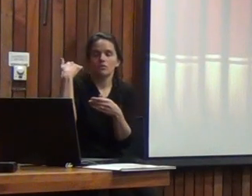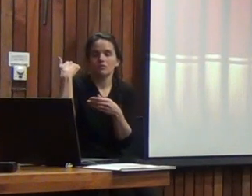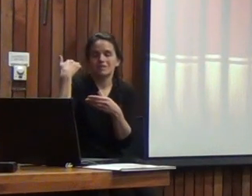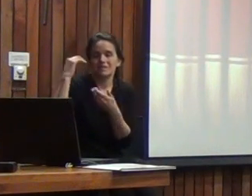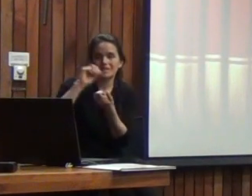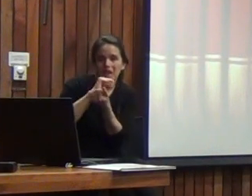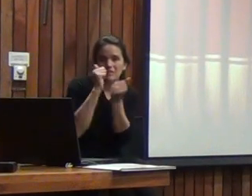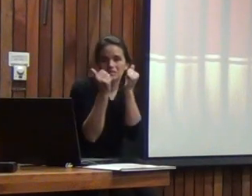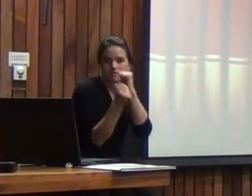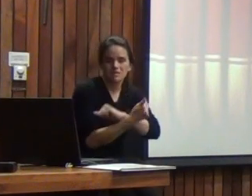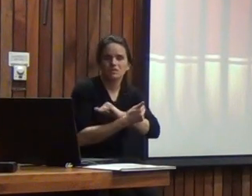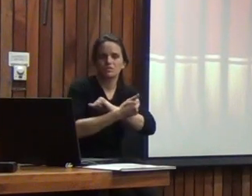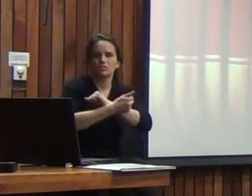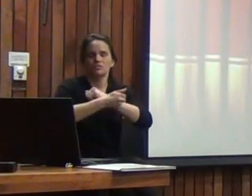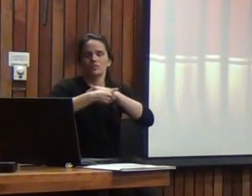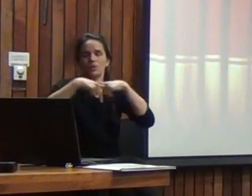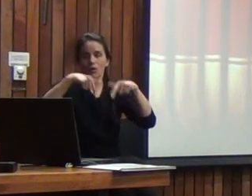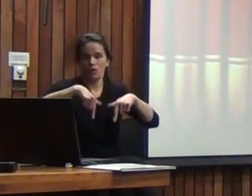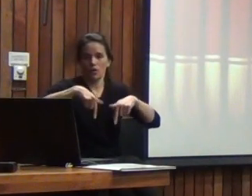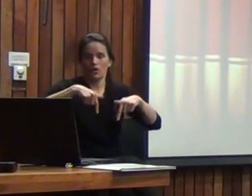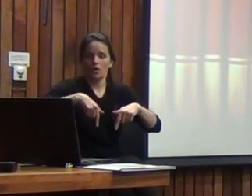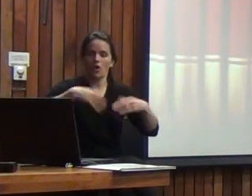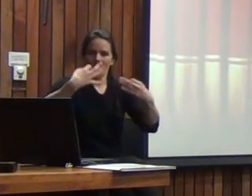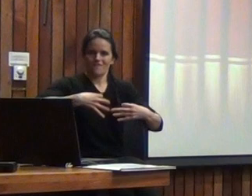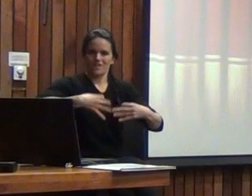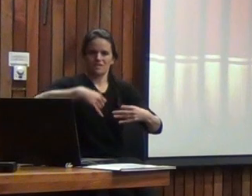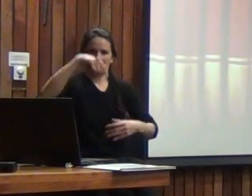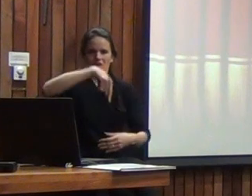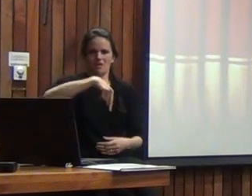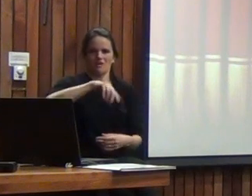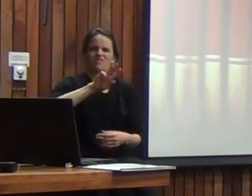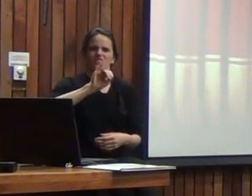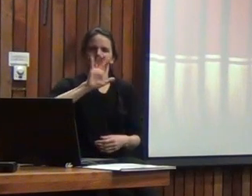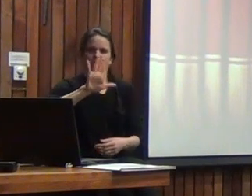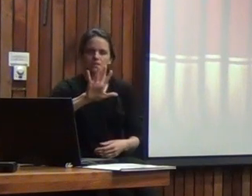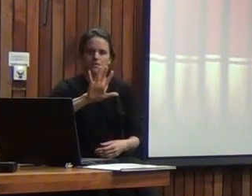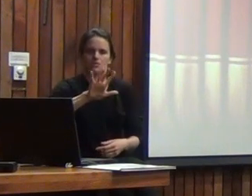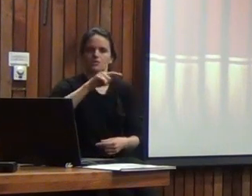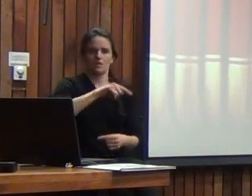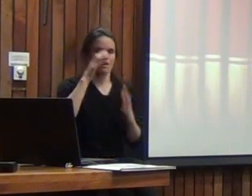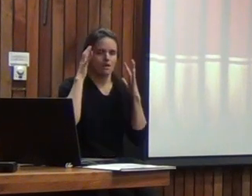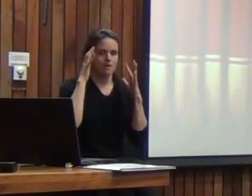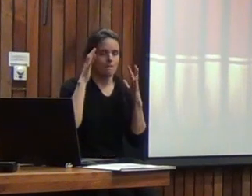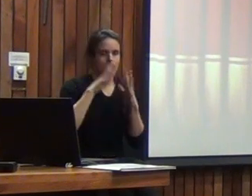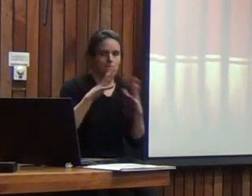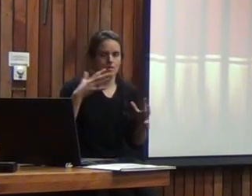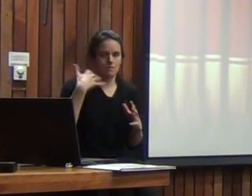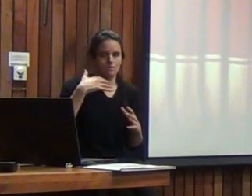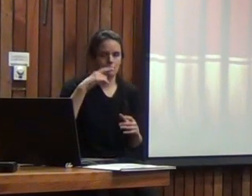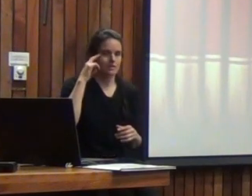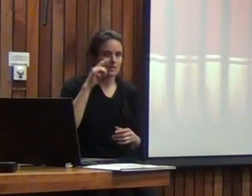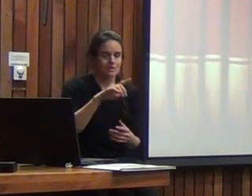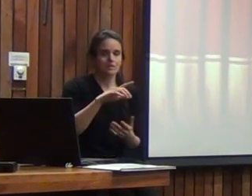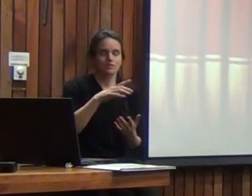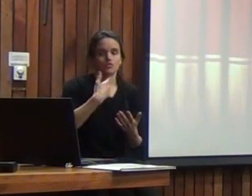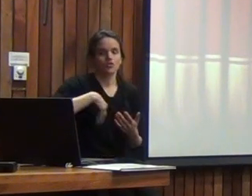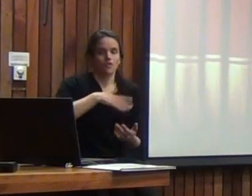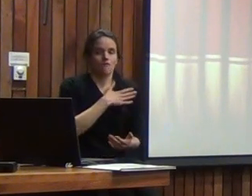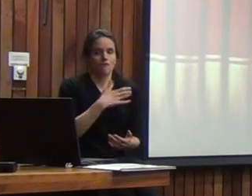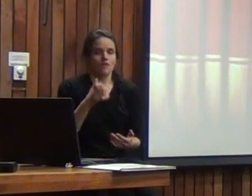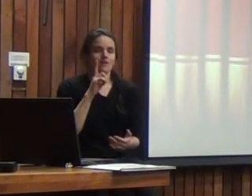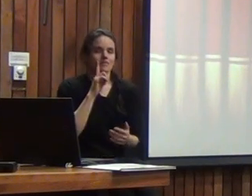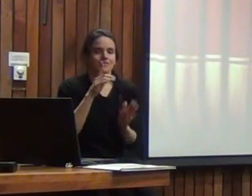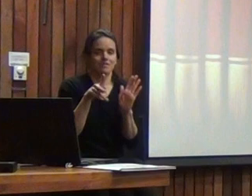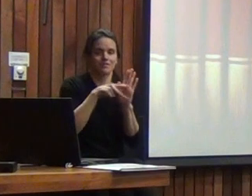la suerte es que desde hoy día el oficial empieza a ser este entonces créanle a este porque además como dice Marcelo nosotros le tenemos gran fe a estas